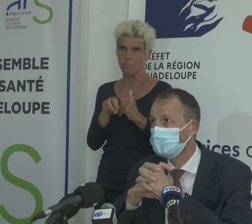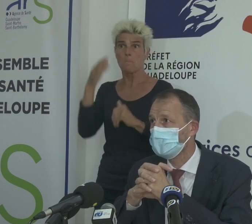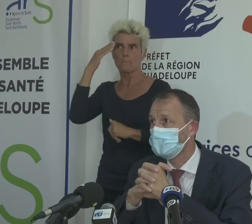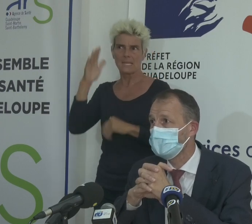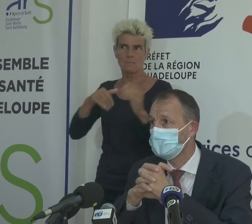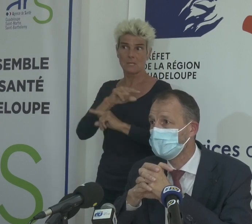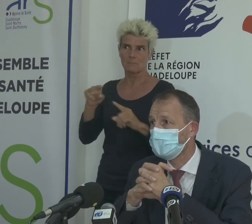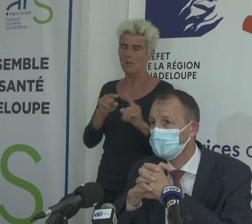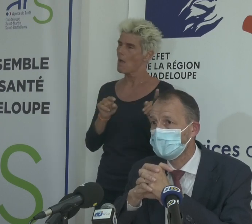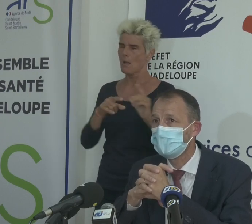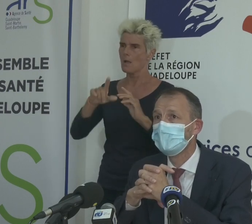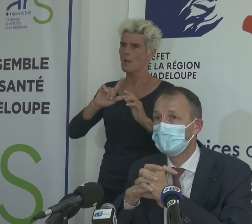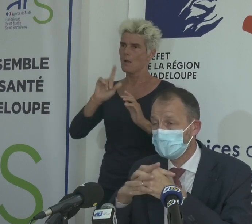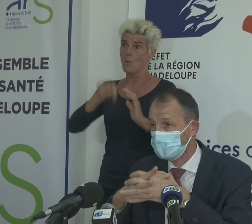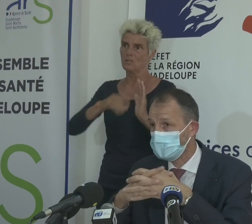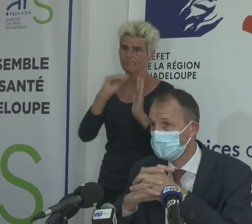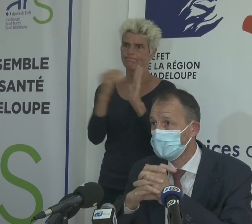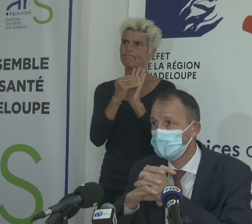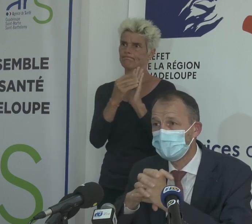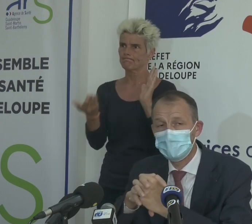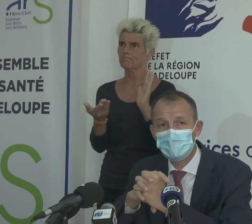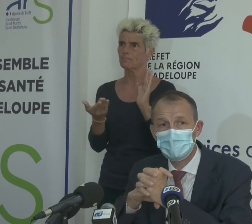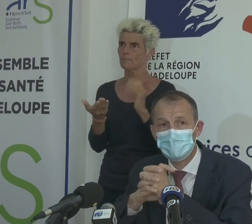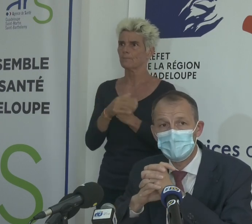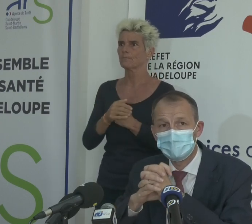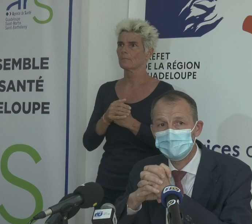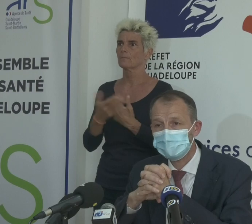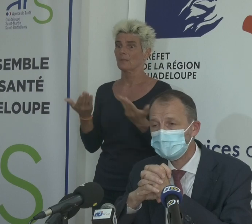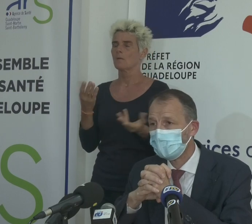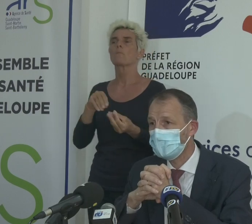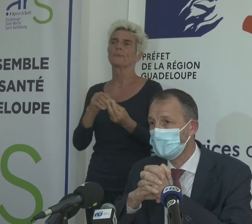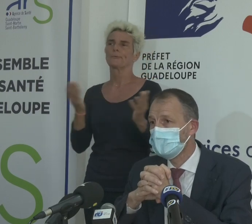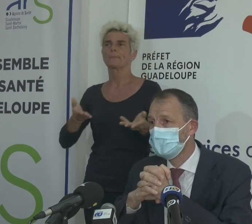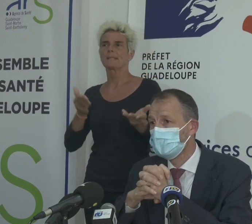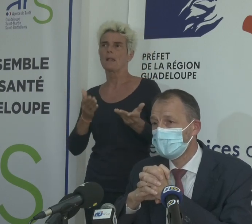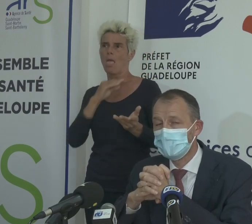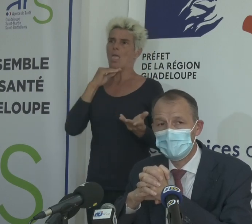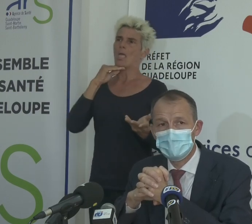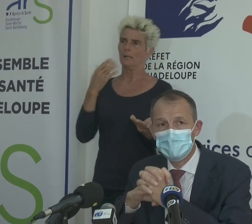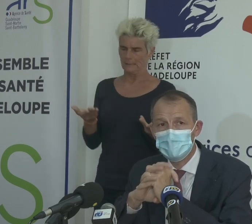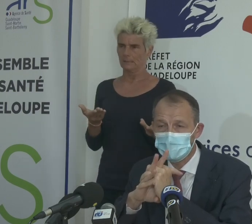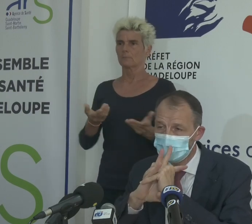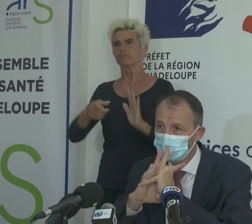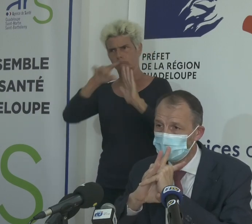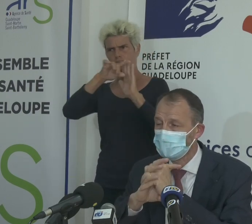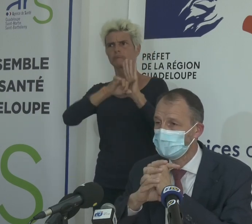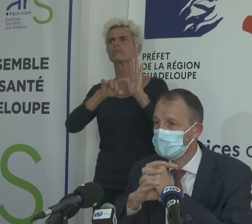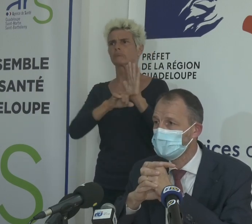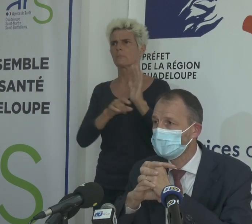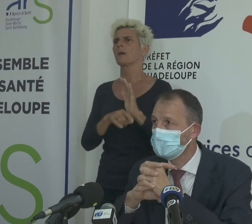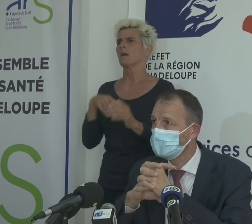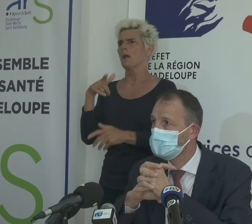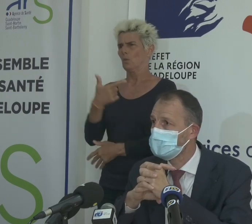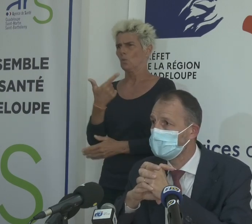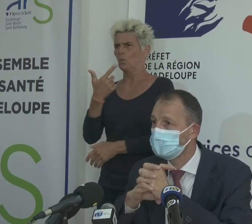jamais nous ne parvenons pas à diminuer le nombre de cas, et que la pression à l'hôpital devient intolérable. Ces mesures, les connaissez bien, mais il en a deux ou trois sur